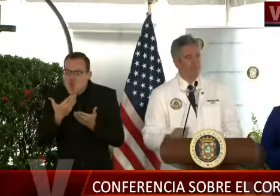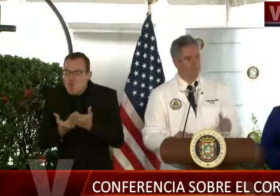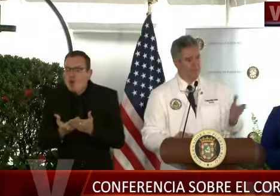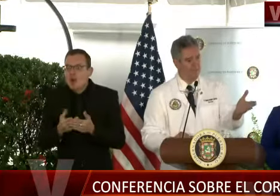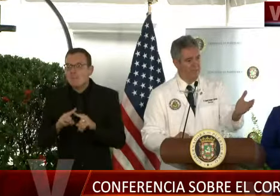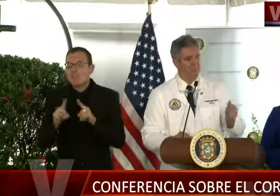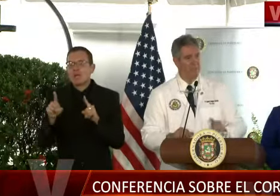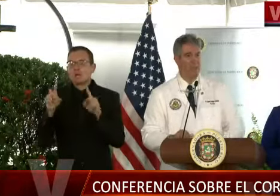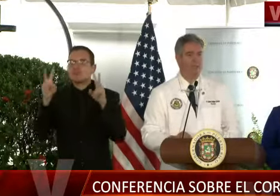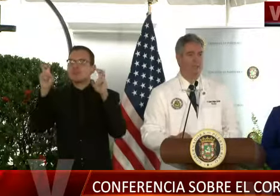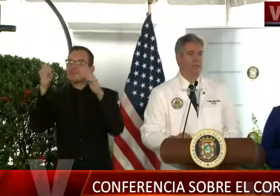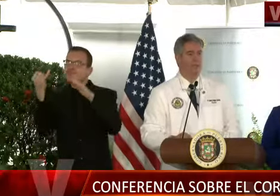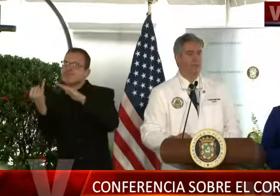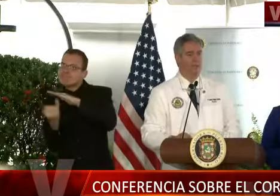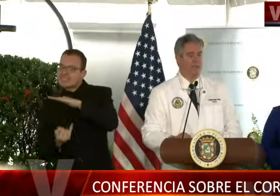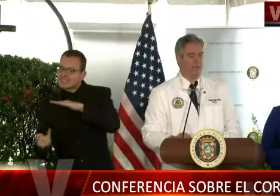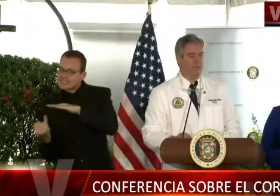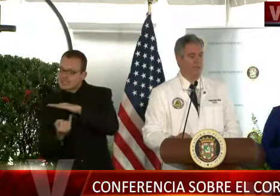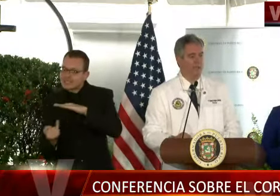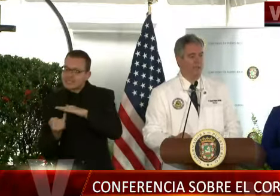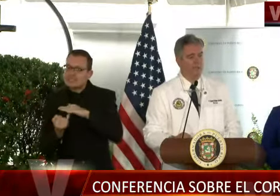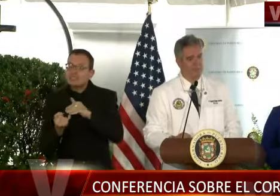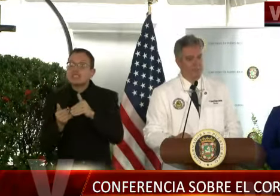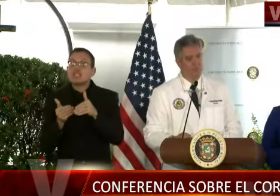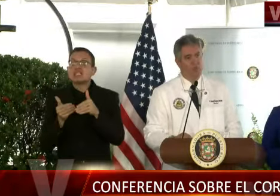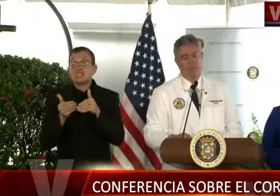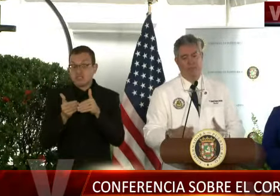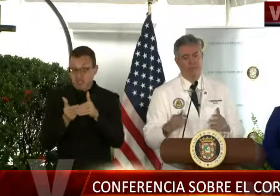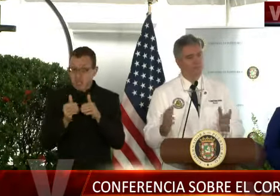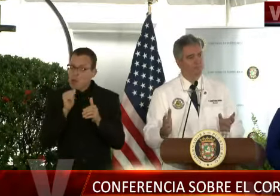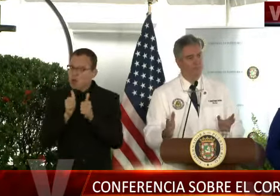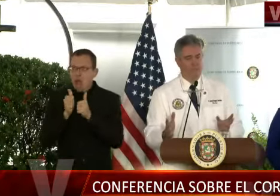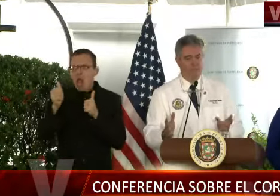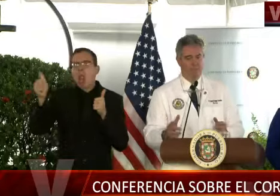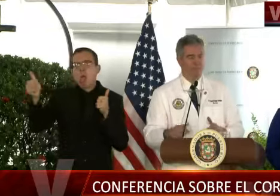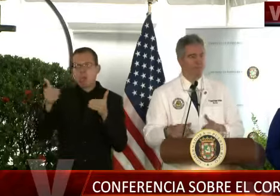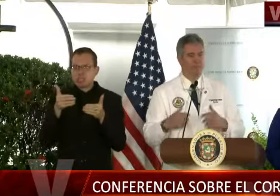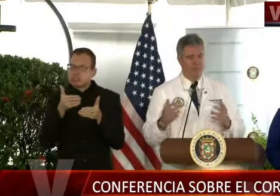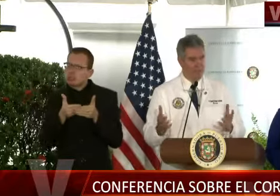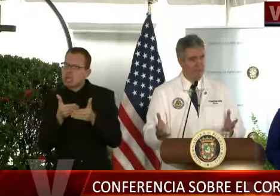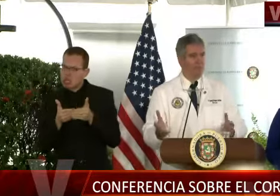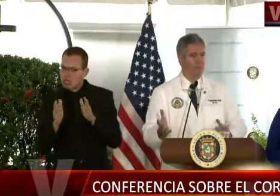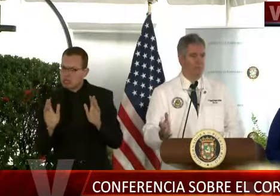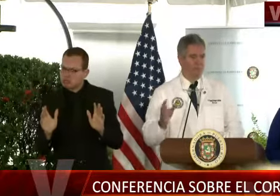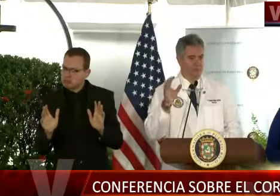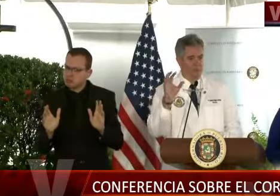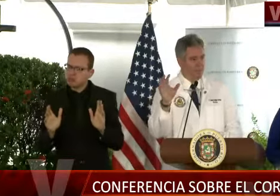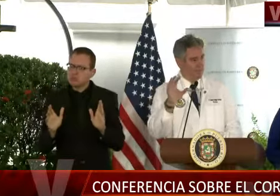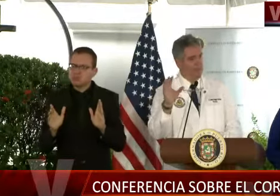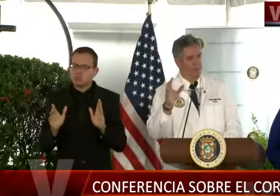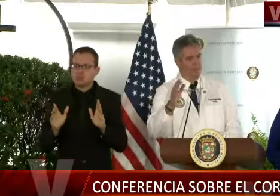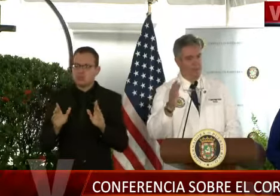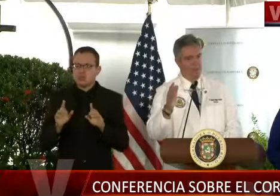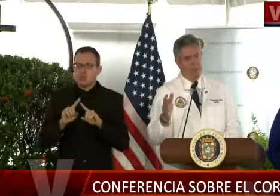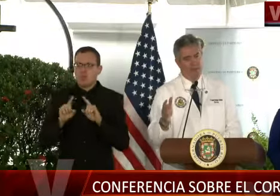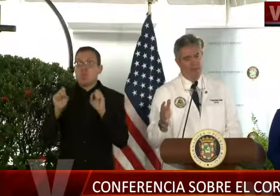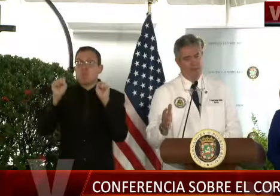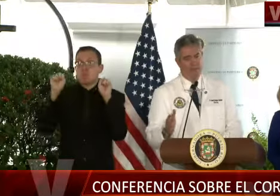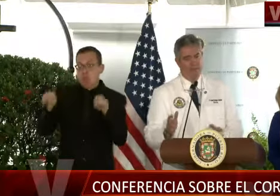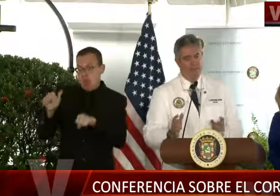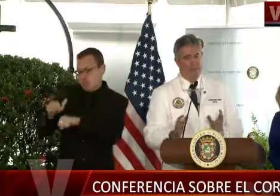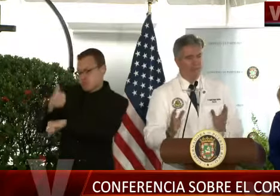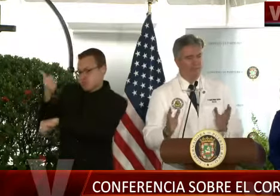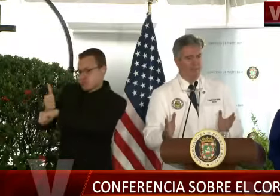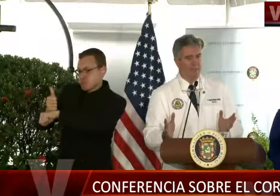Tiene muchas facilidades para que el ejército pueda expandir los servicios con el